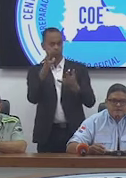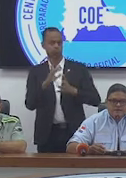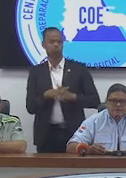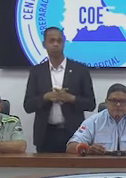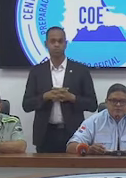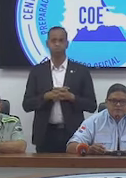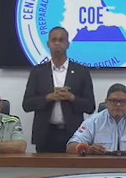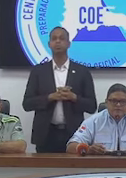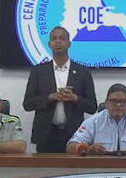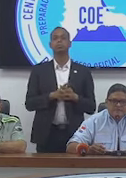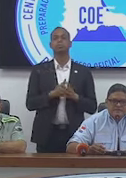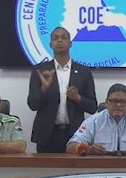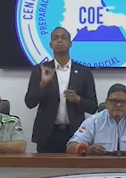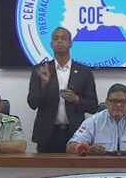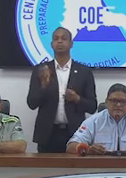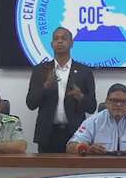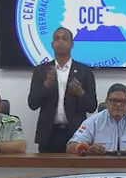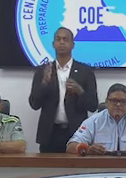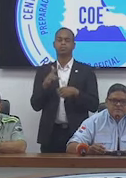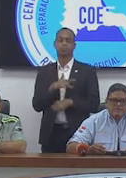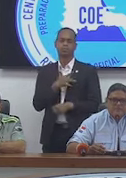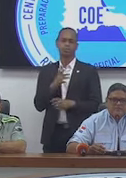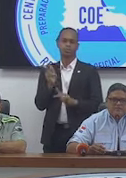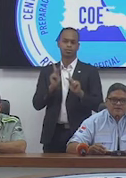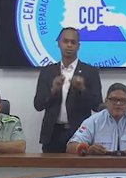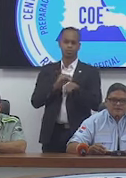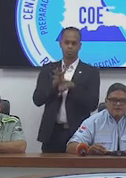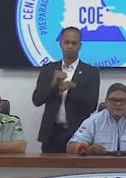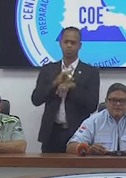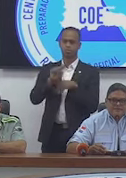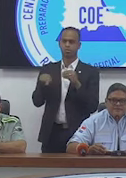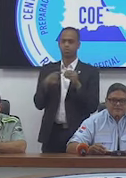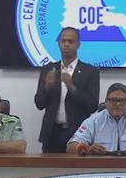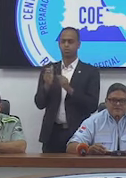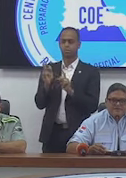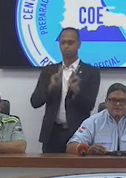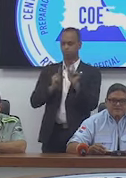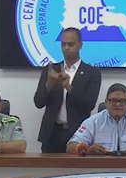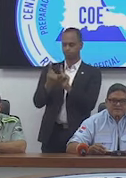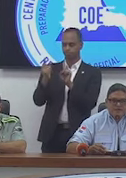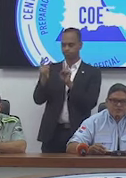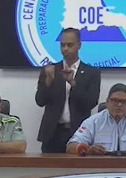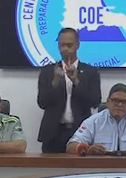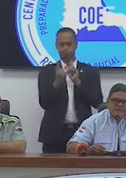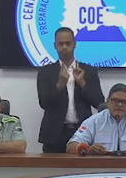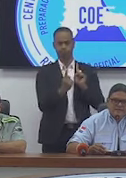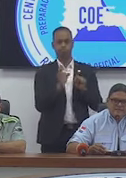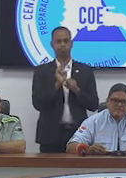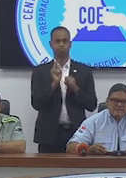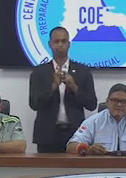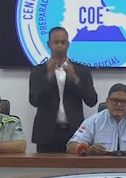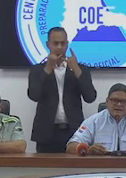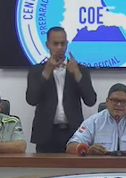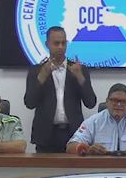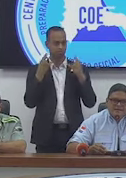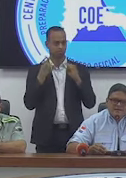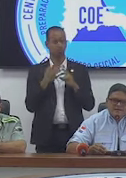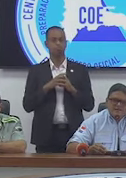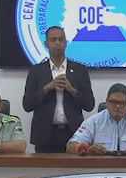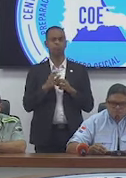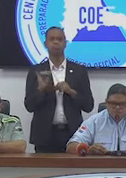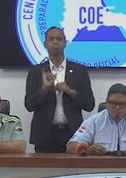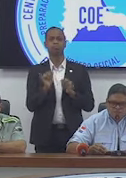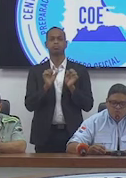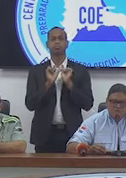hablábamos con ustedes para sensibilizar la población con relación al tema del distanciamiento físico, al uso del mascarilla, a seguir